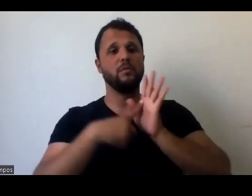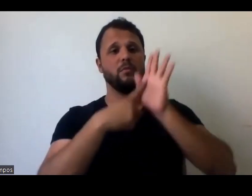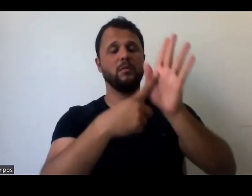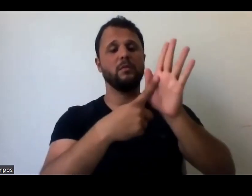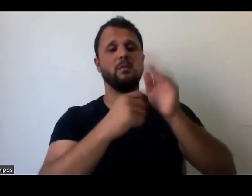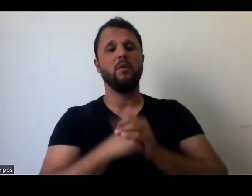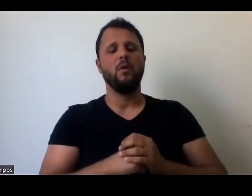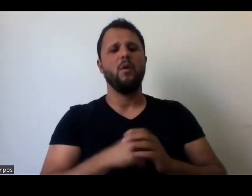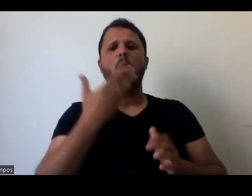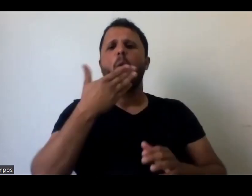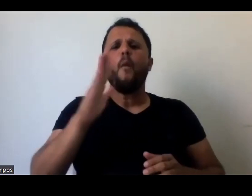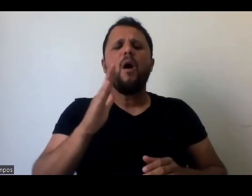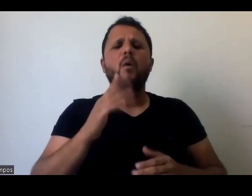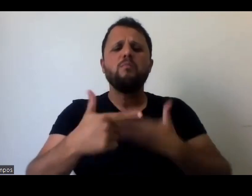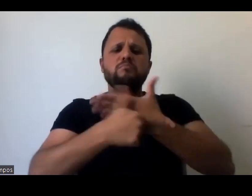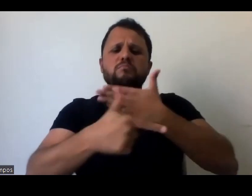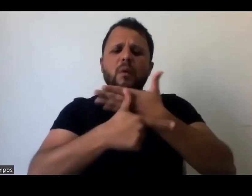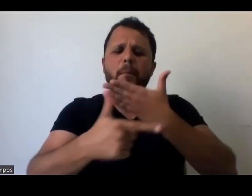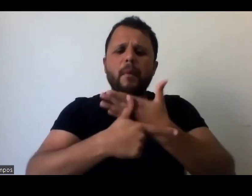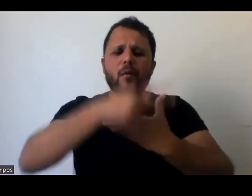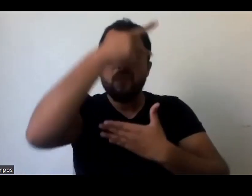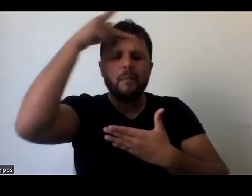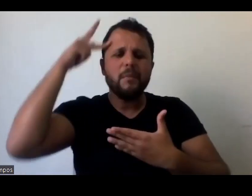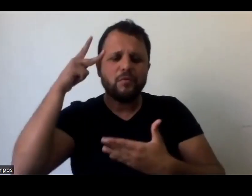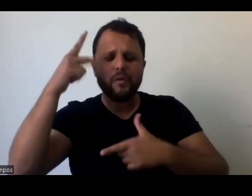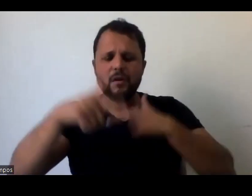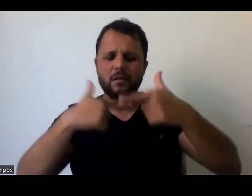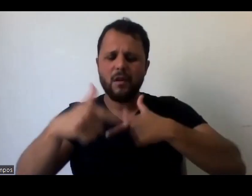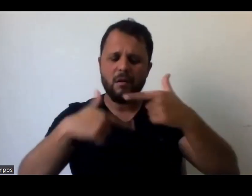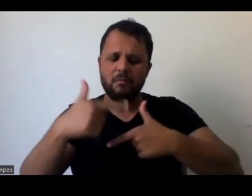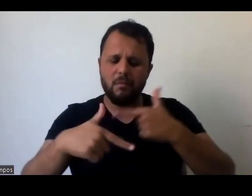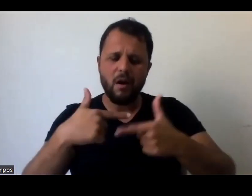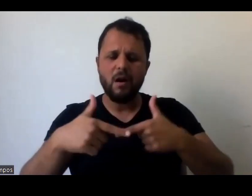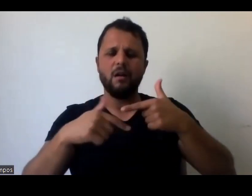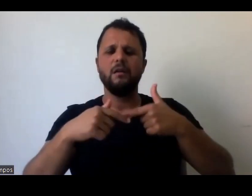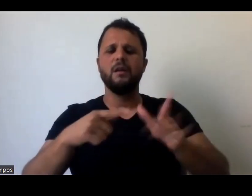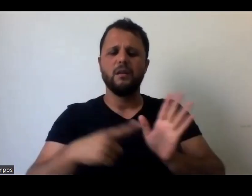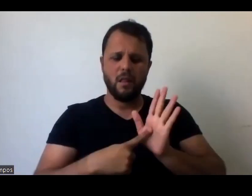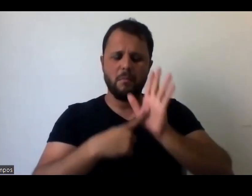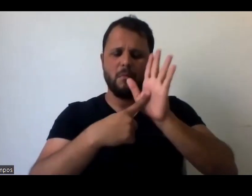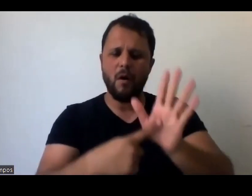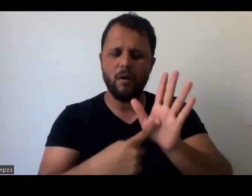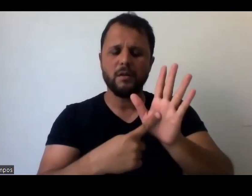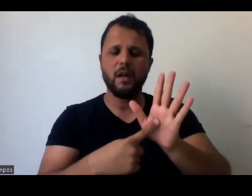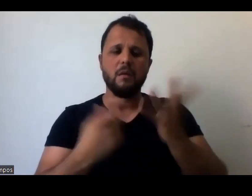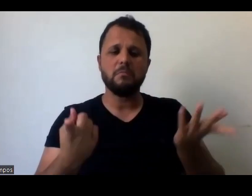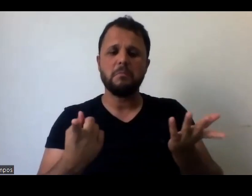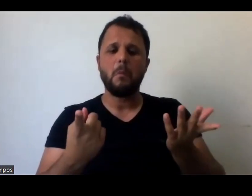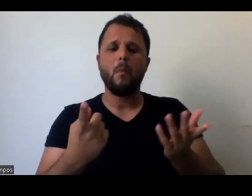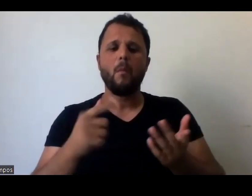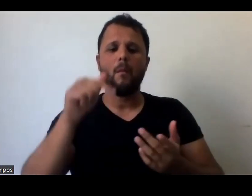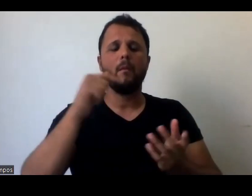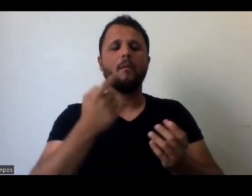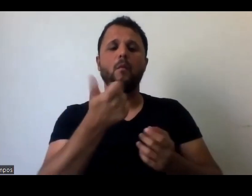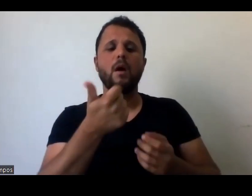educativos dentro disso, né, porque, já vou introduzir o tema, mas queria continuar um pouquinho mais do que a gente tava falando, mas que é